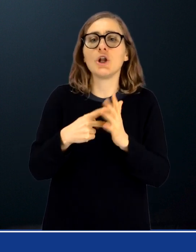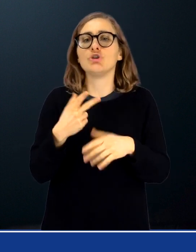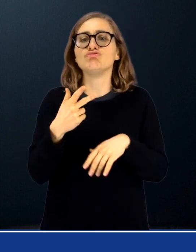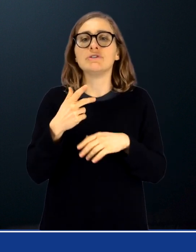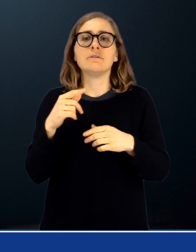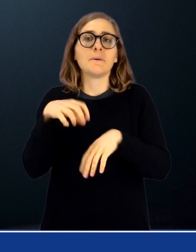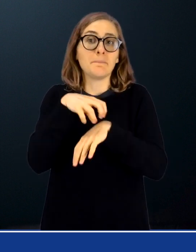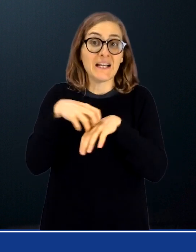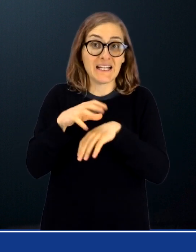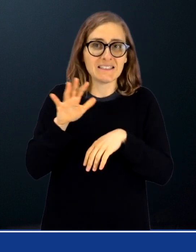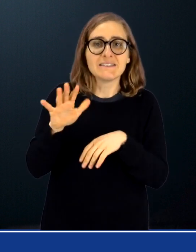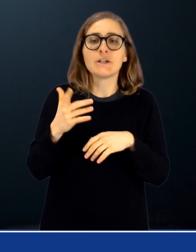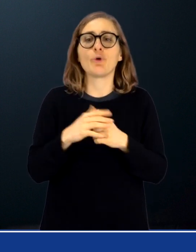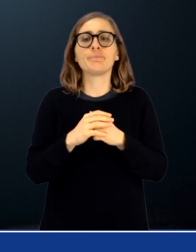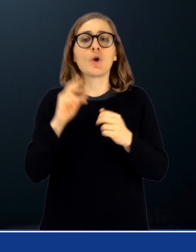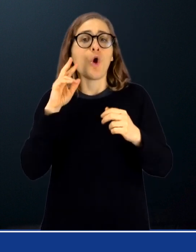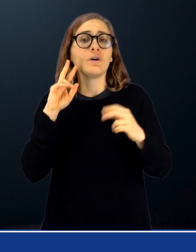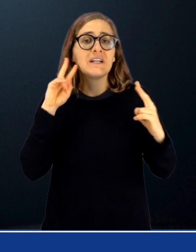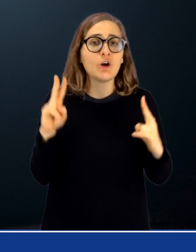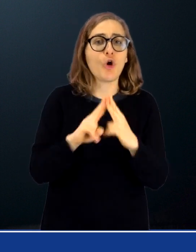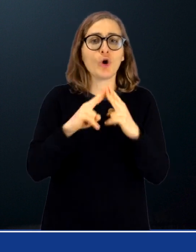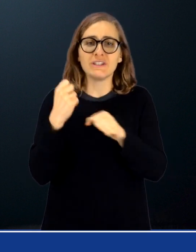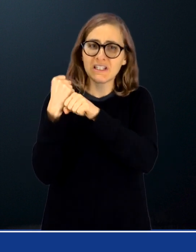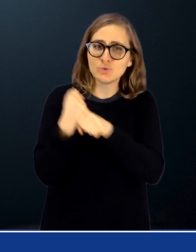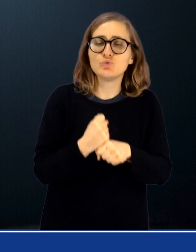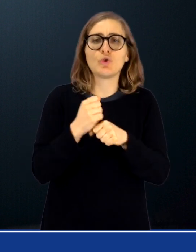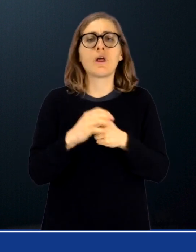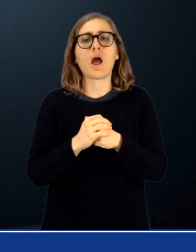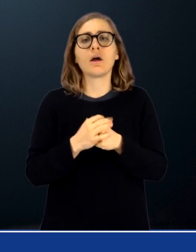istituzionali e tutte le altre sedi competenti ed opportune